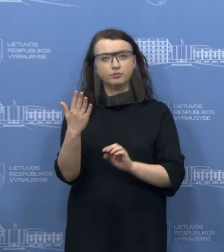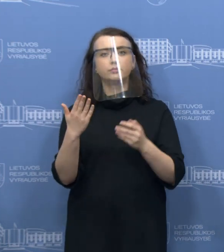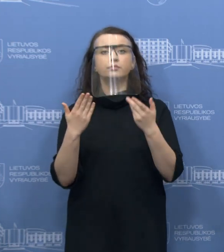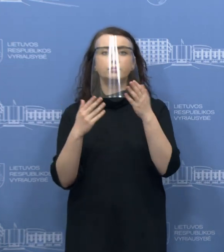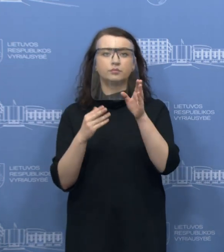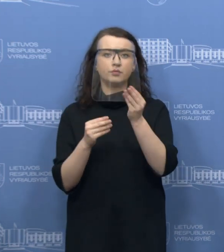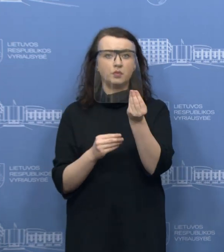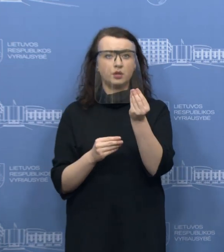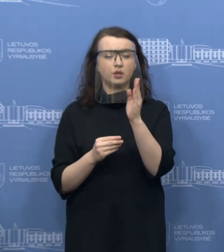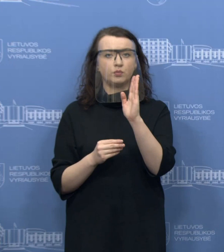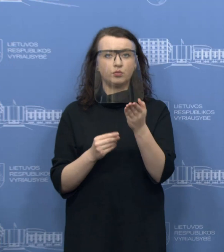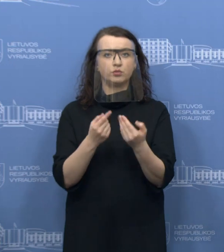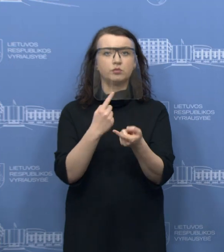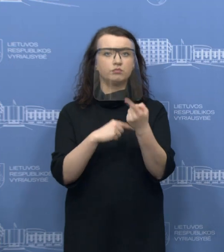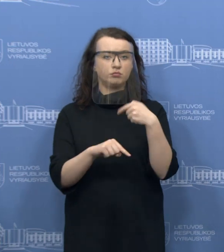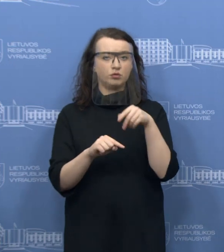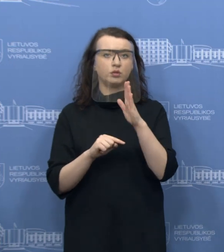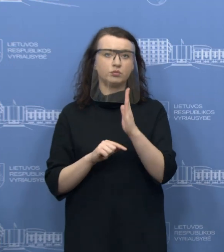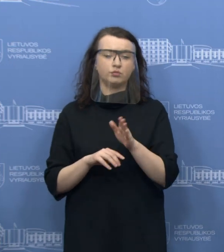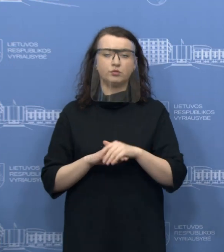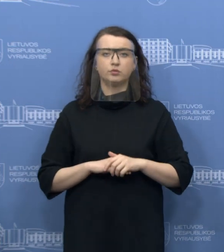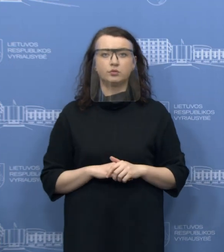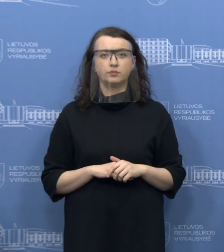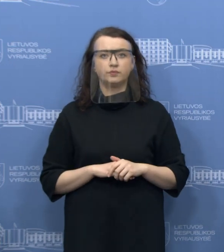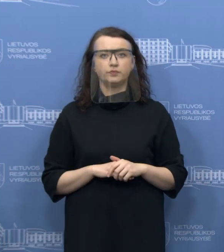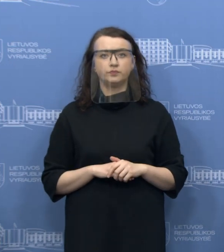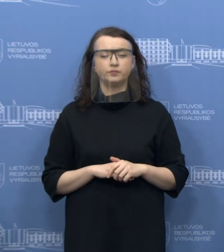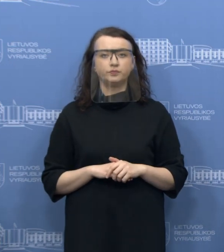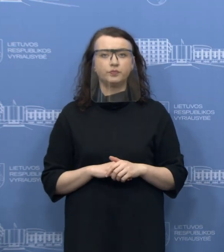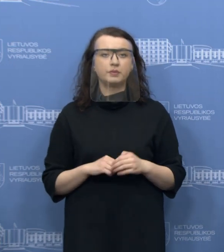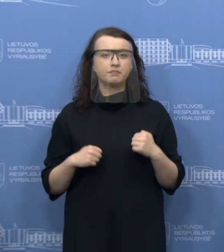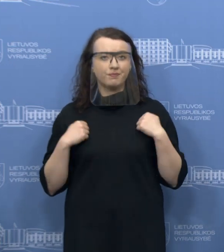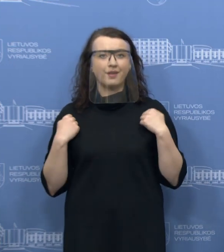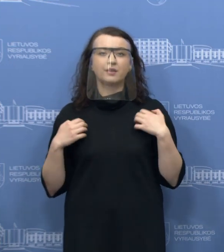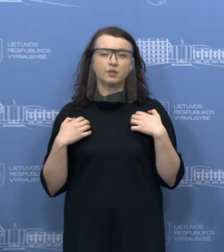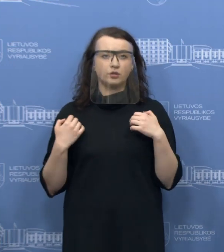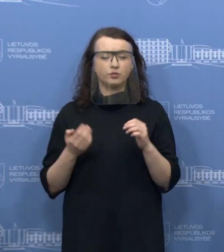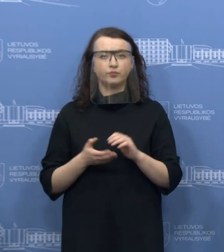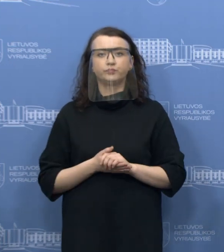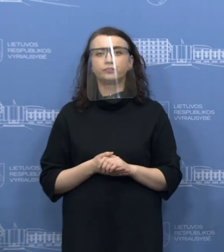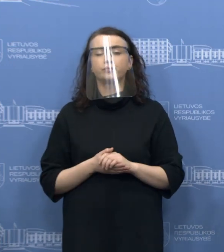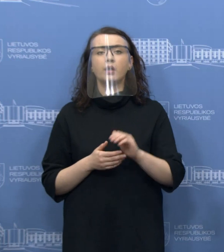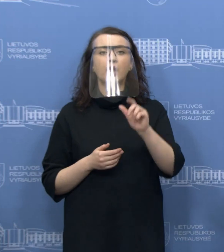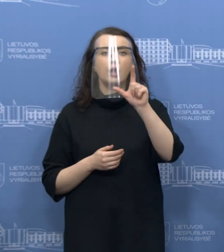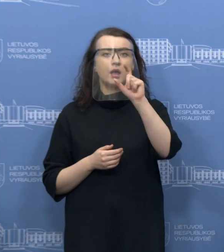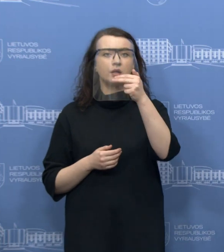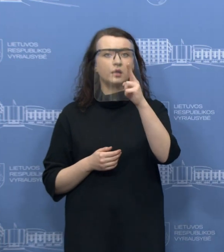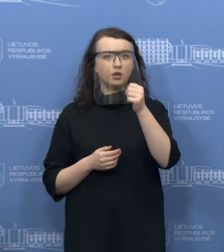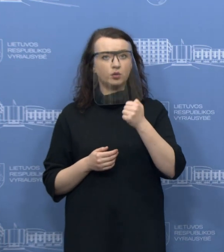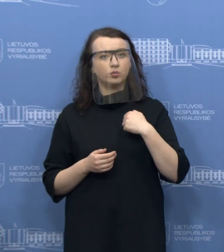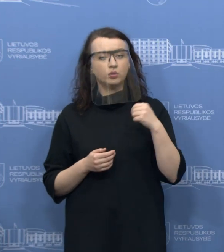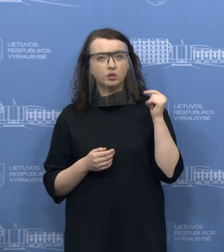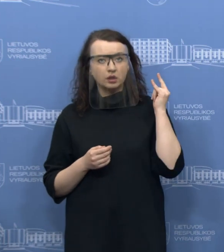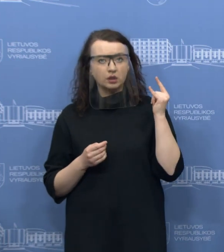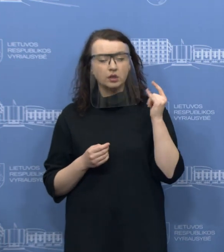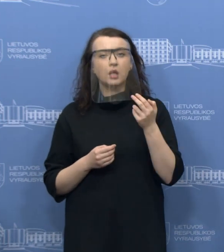jos periodiškai verdinamos ir stengsime su tą procesą tikrai maksimaliai greitinti. LNK, ar jūs jau turite garsą?